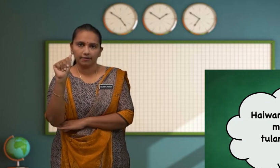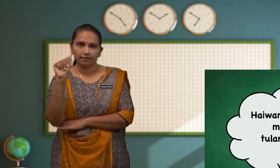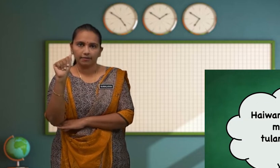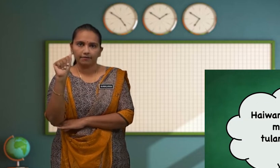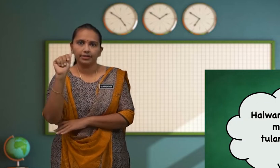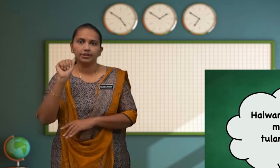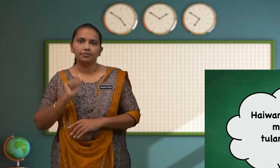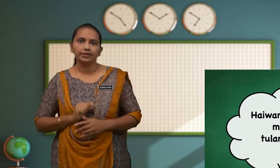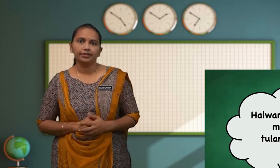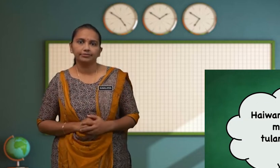Berter Berata